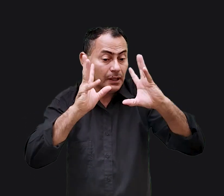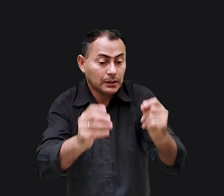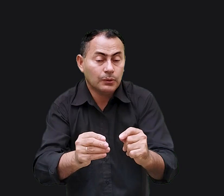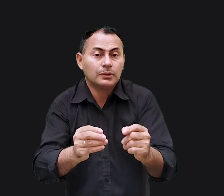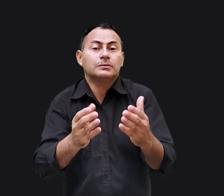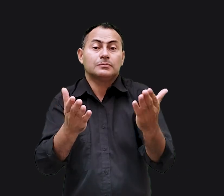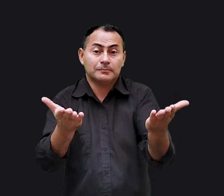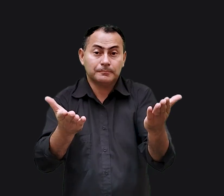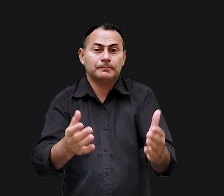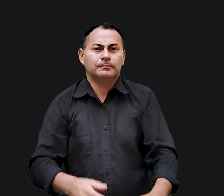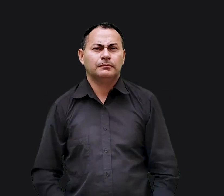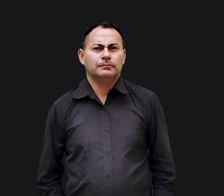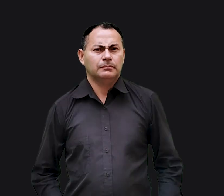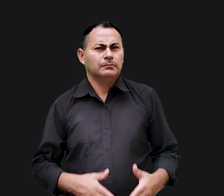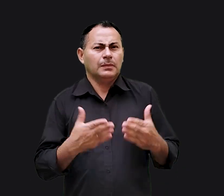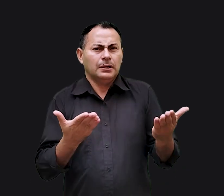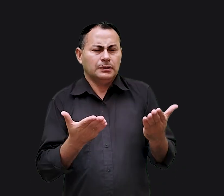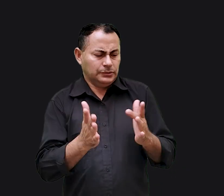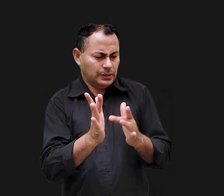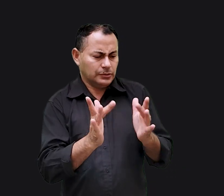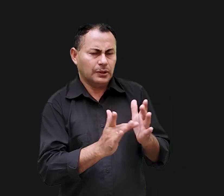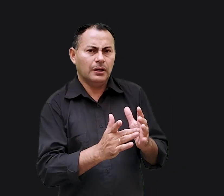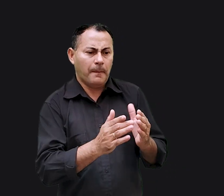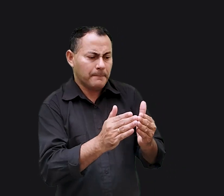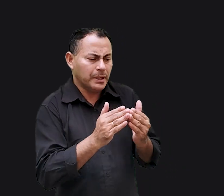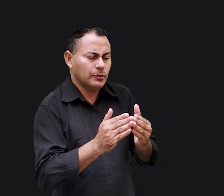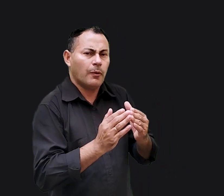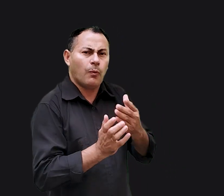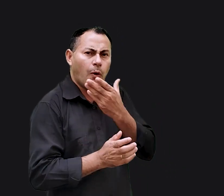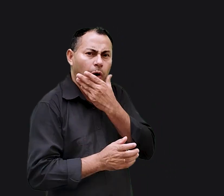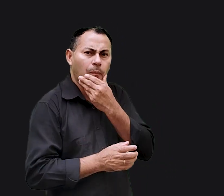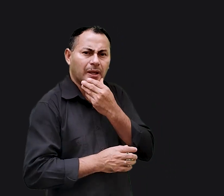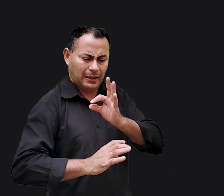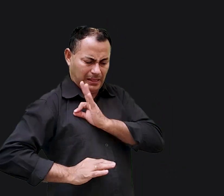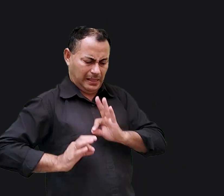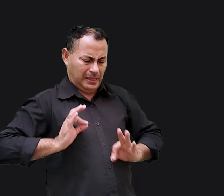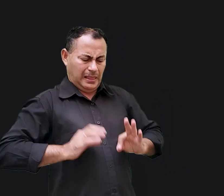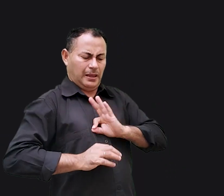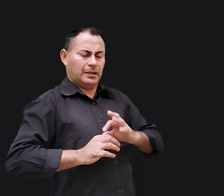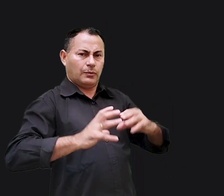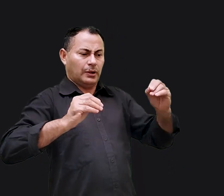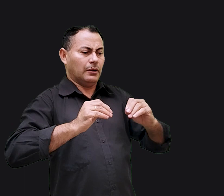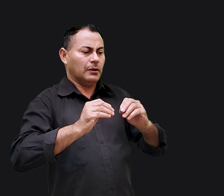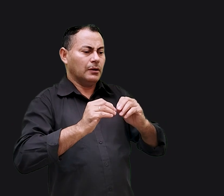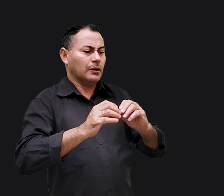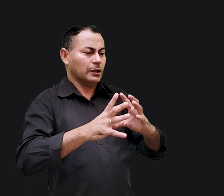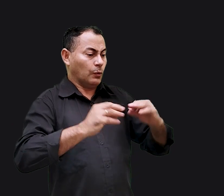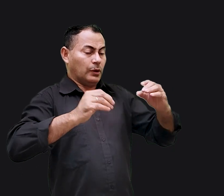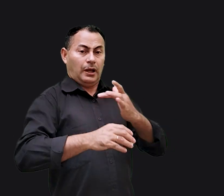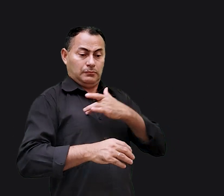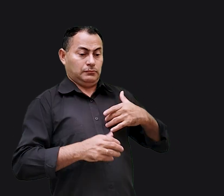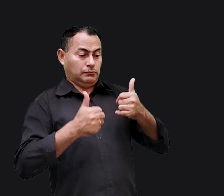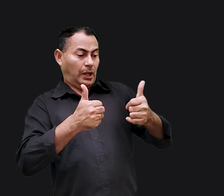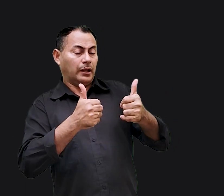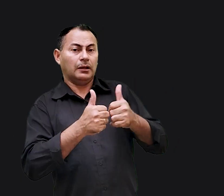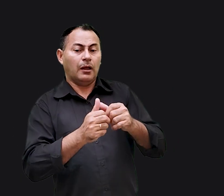Evangelho a todos, não é? No entanto, quando Jesus pediu que o leproso não contasse a ninguém sobre a cura,